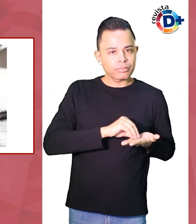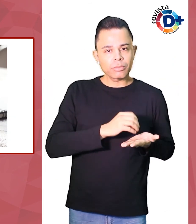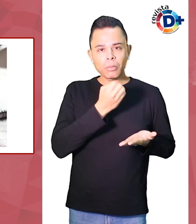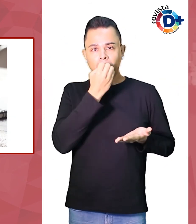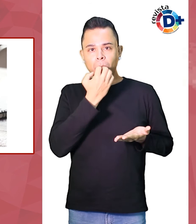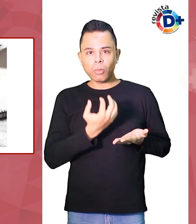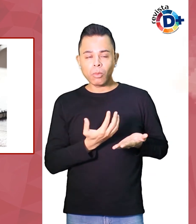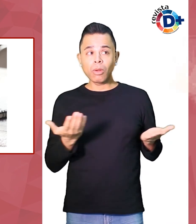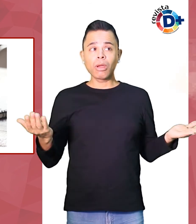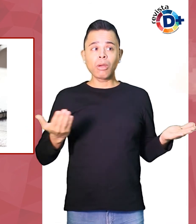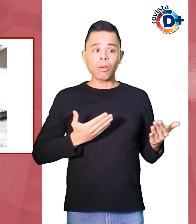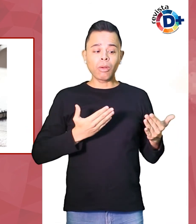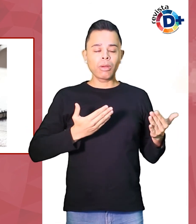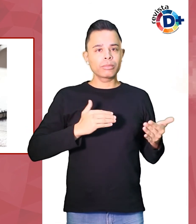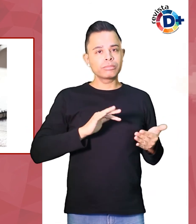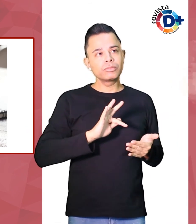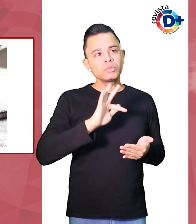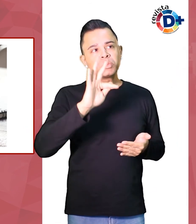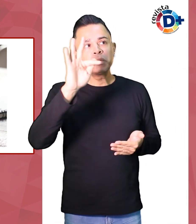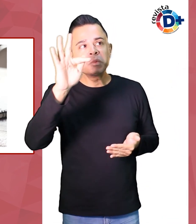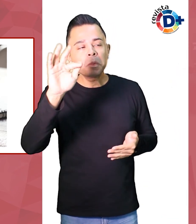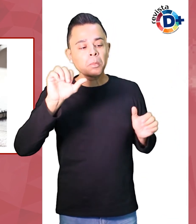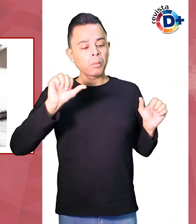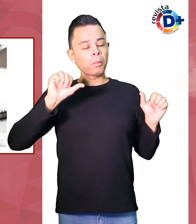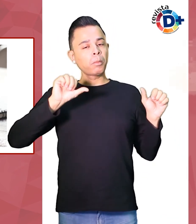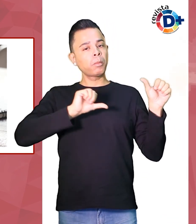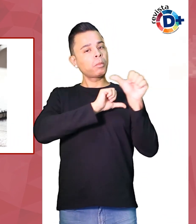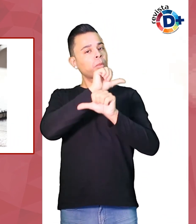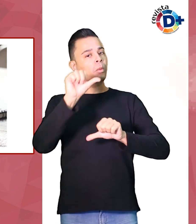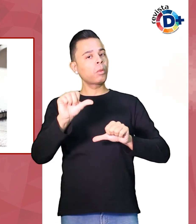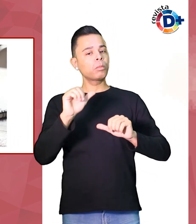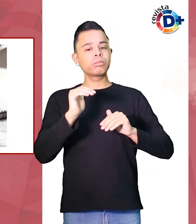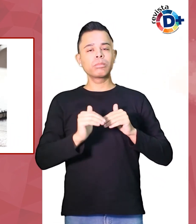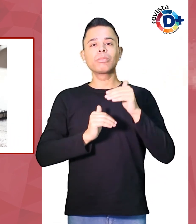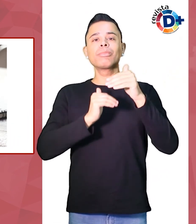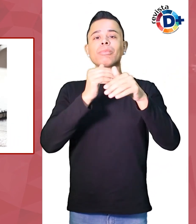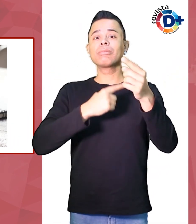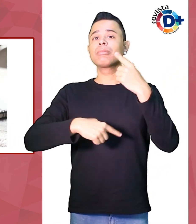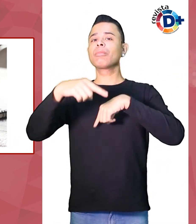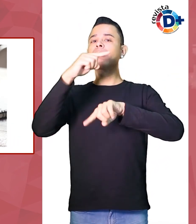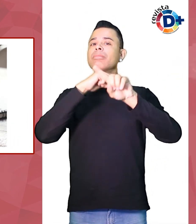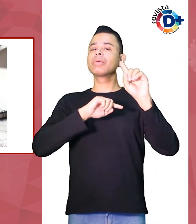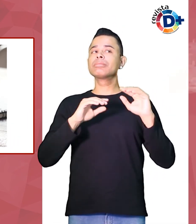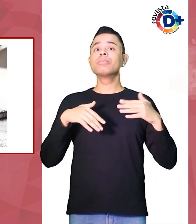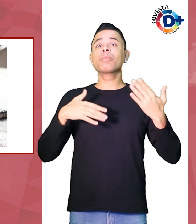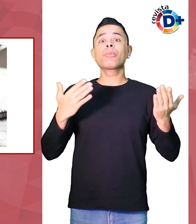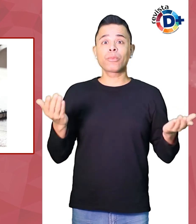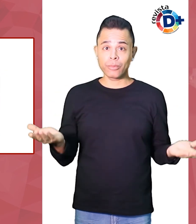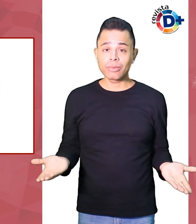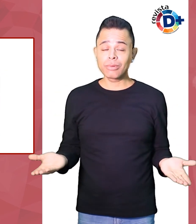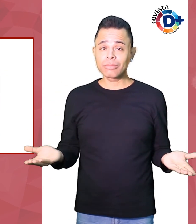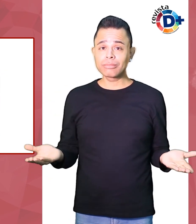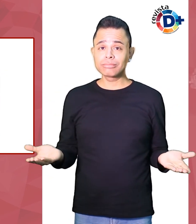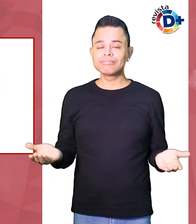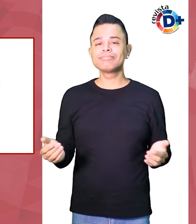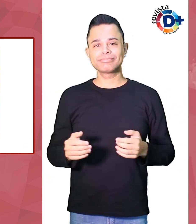agora em situações semelhantes Esse movimento é importante já que